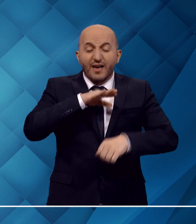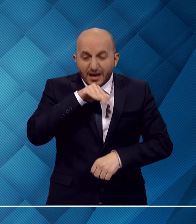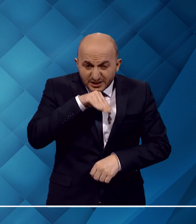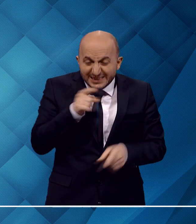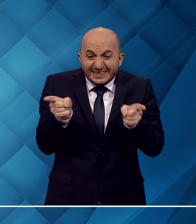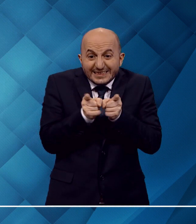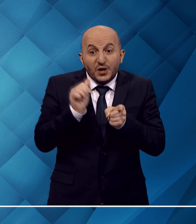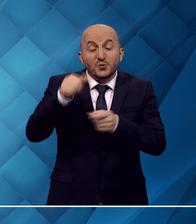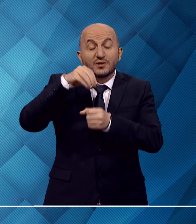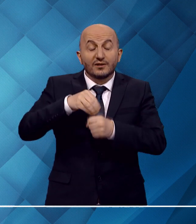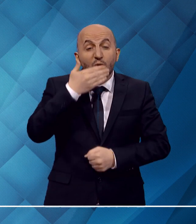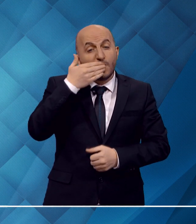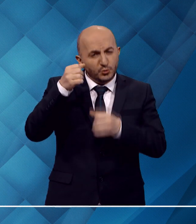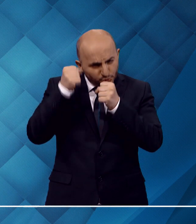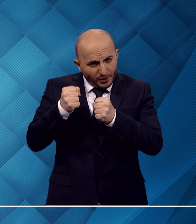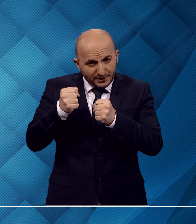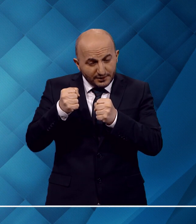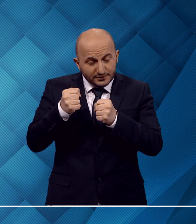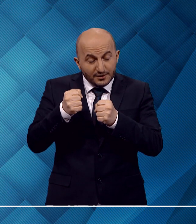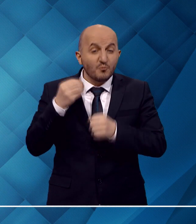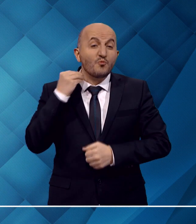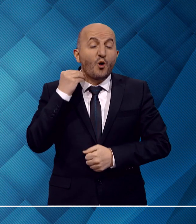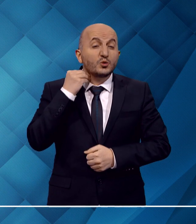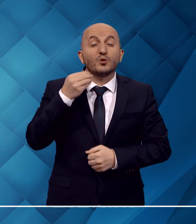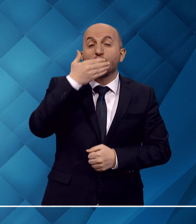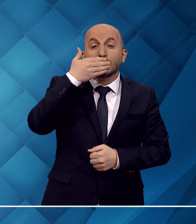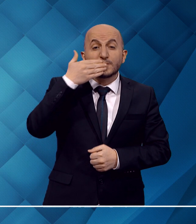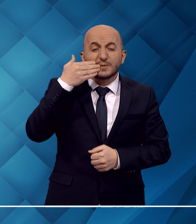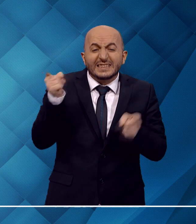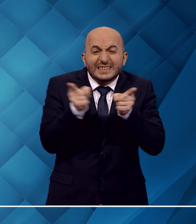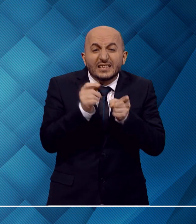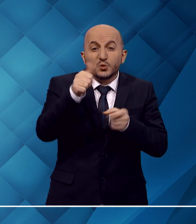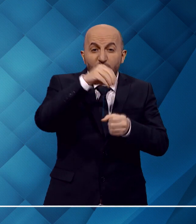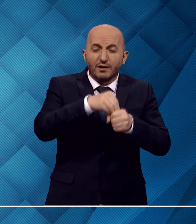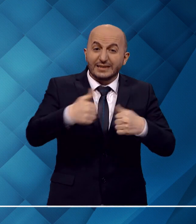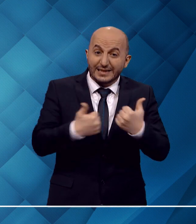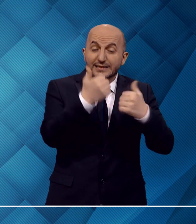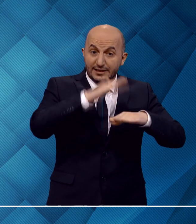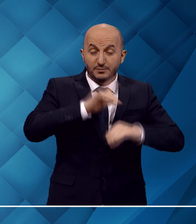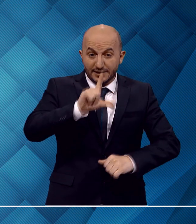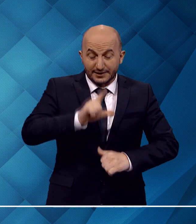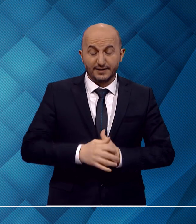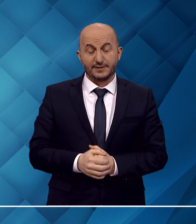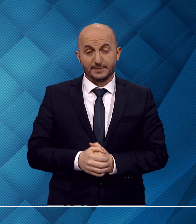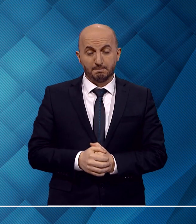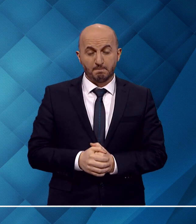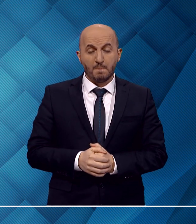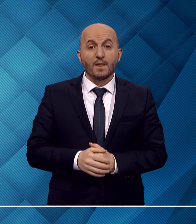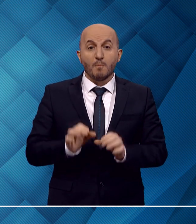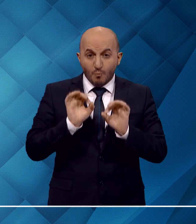kısa günlerde oruç tutabilirlerse, tutamadıkları orucu kısa günlerde kaza etmeleri gerekir. Bu